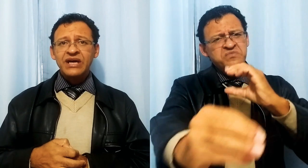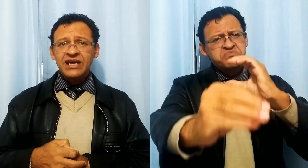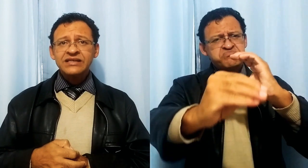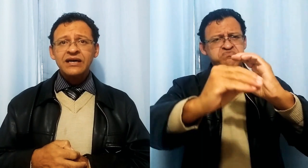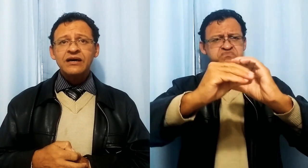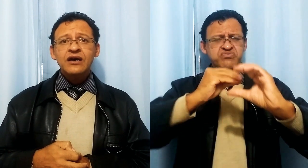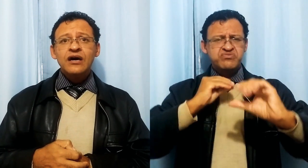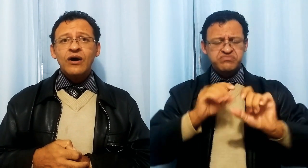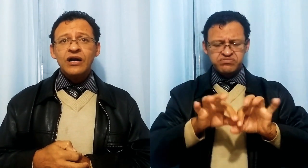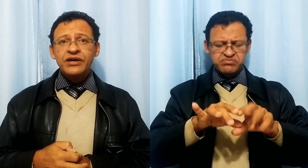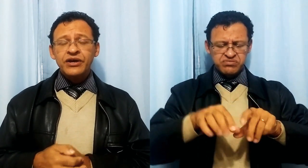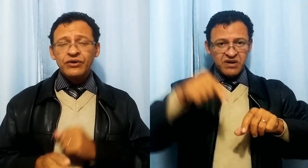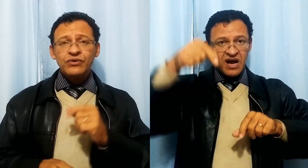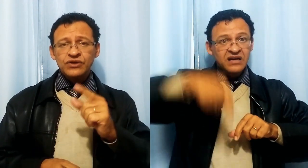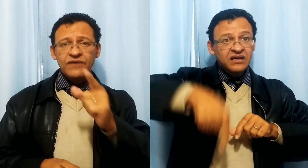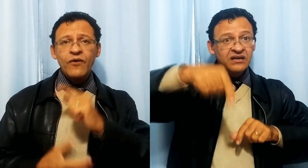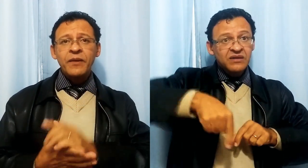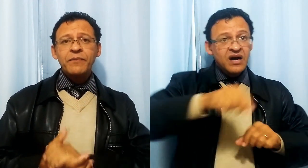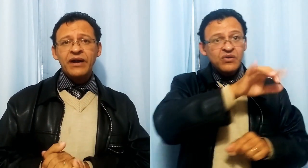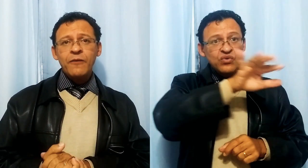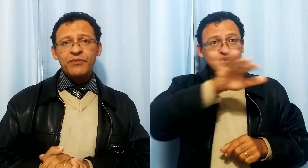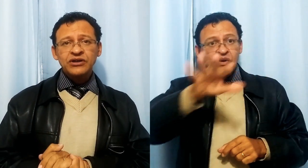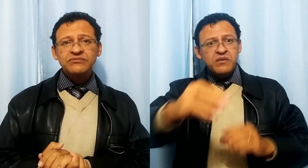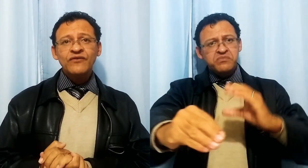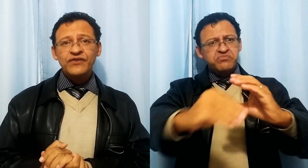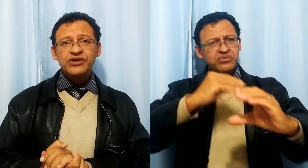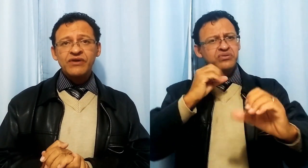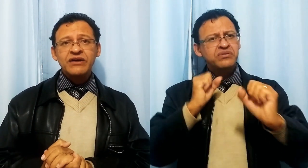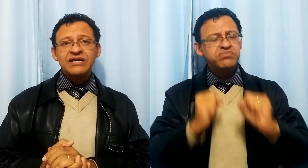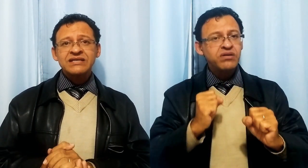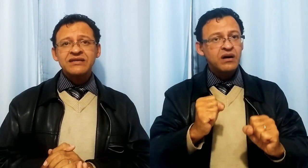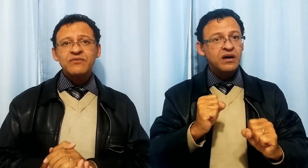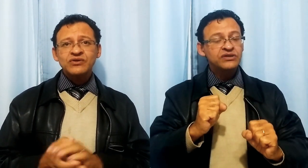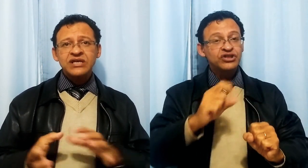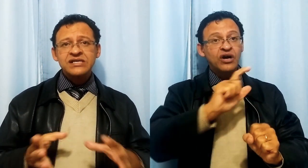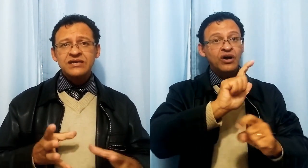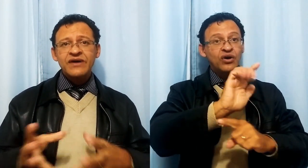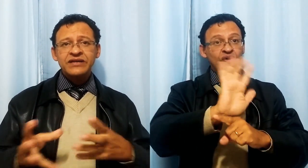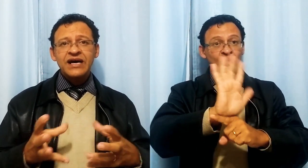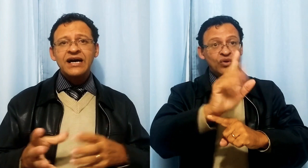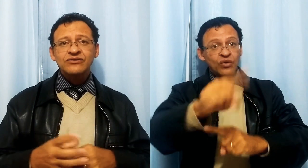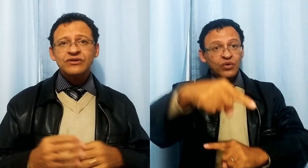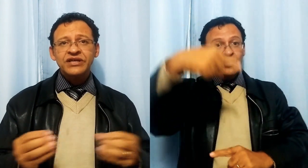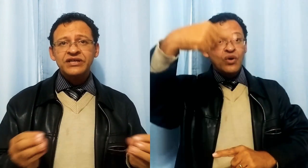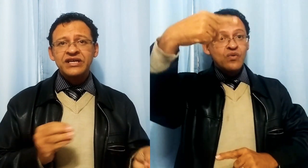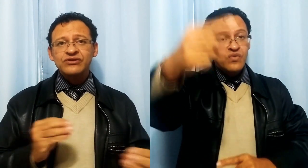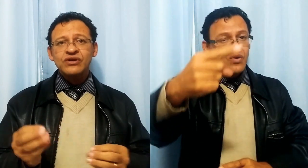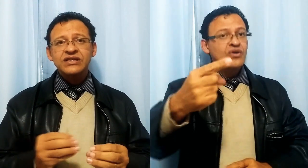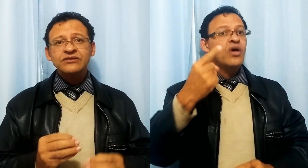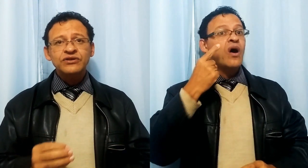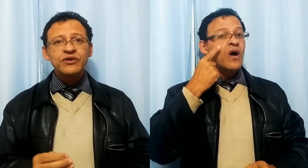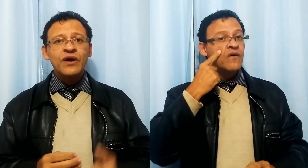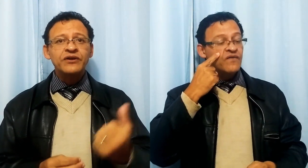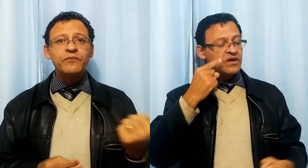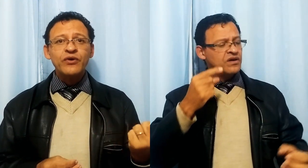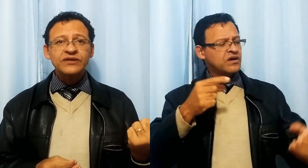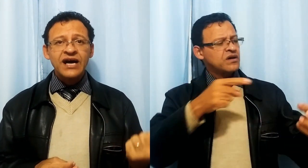beleza? Olha, eu já vou preparar o próximo vídeo aí, com essa demonstração aí da gasolina, das duas gasolinas, eu guardei um pouco da